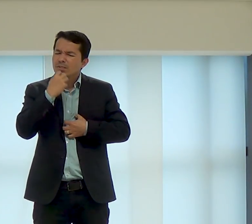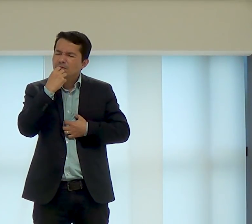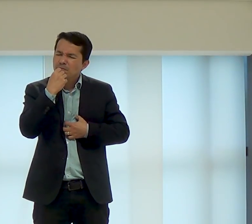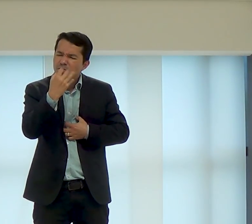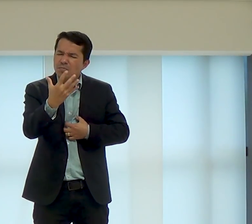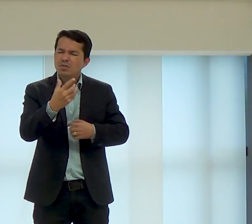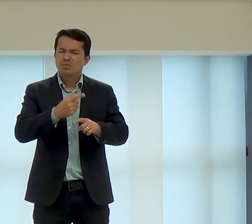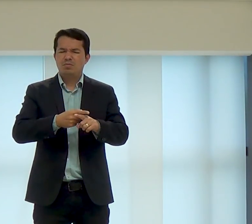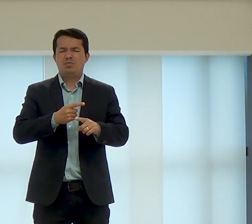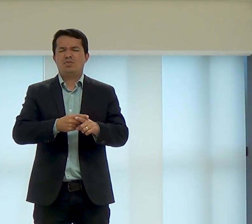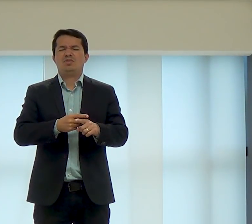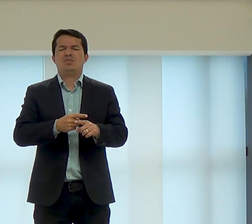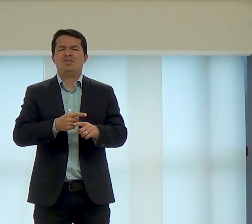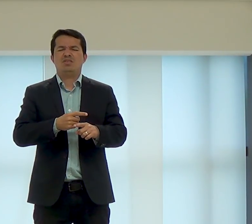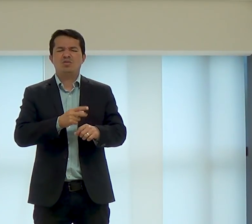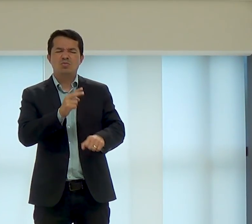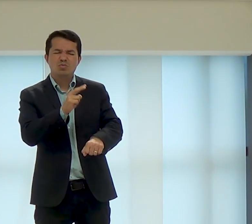José é um homem bom,